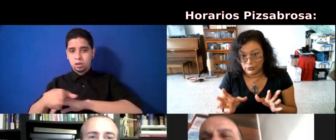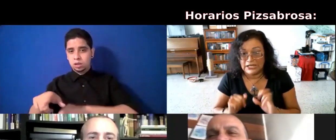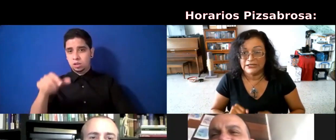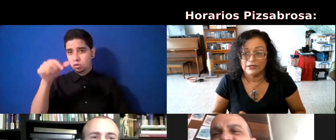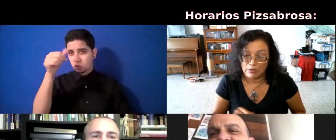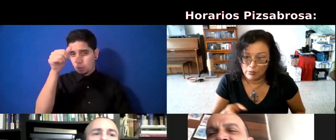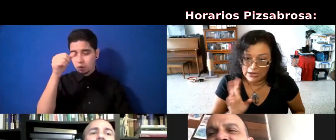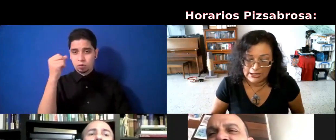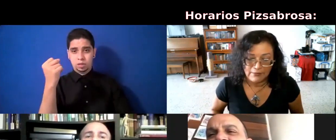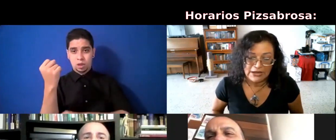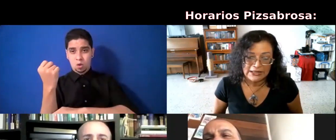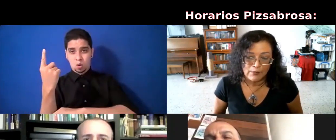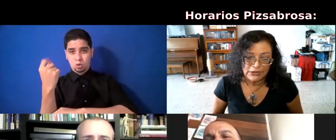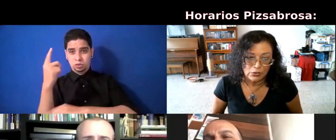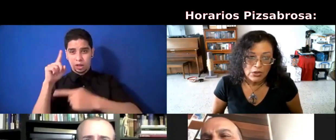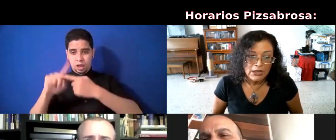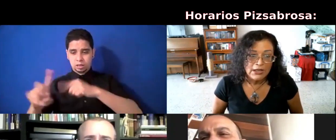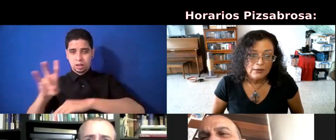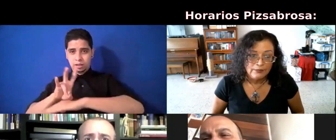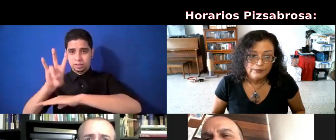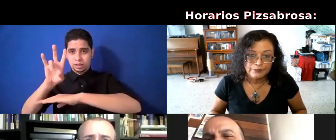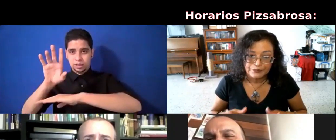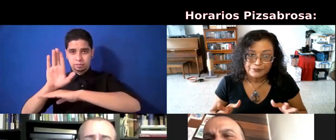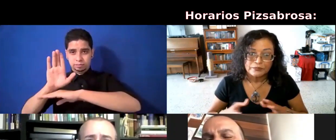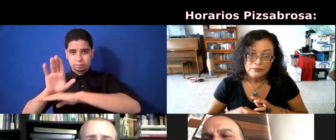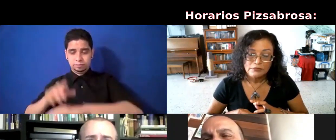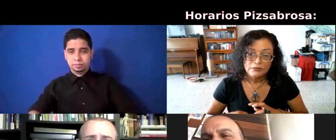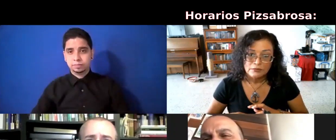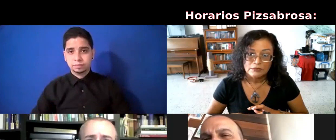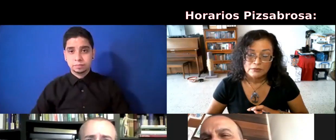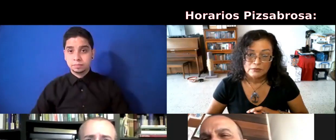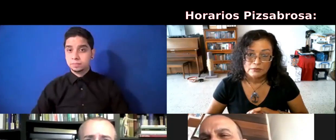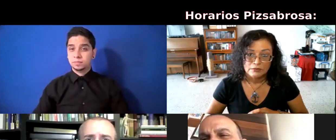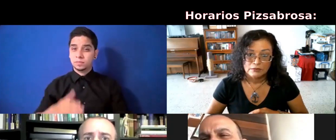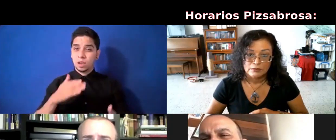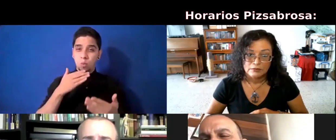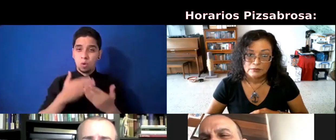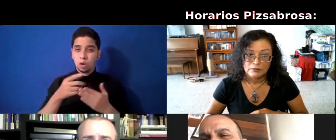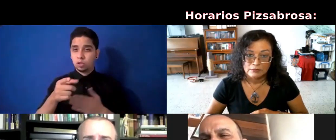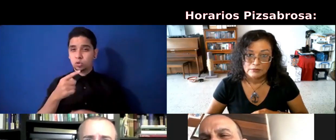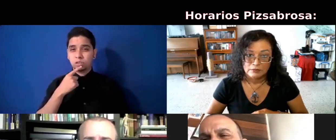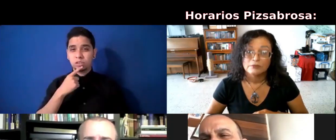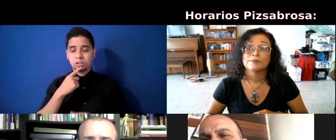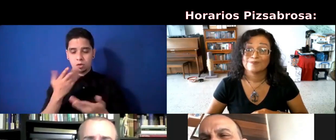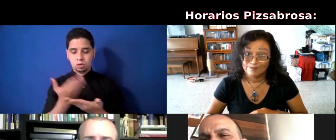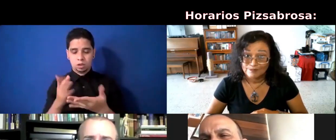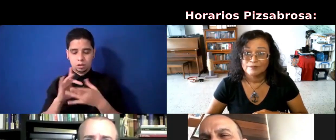importante. Vamos a... Frank, qué bueno que mencionas lo de la empleomanía. Porque por ahí venía mi